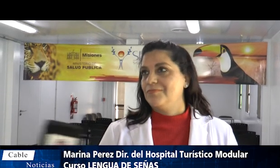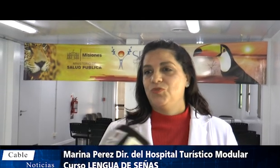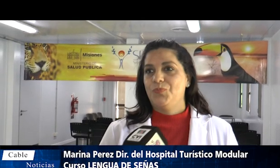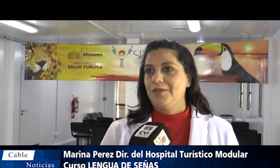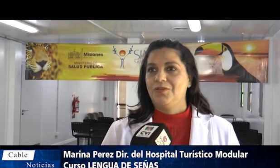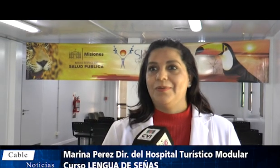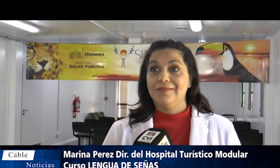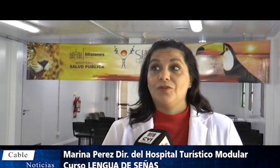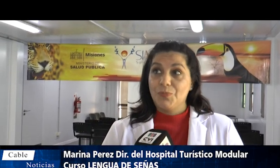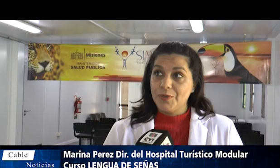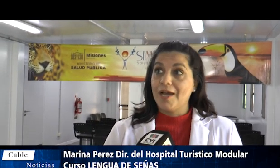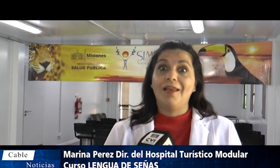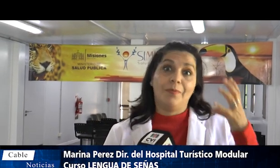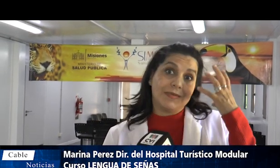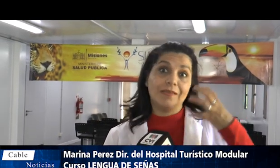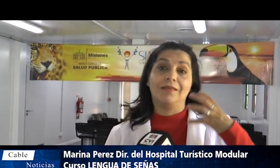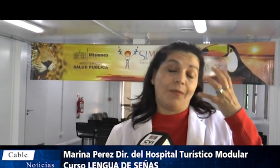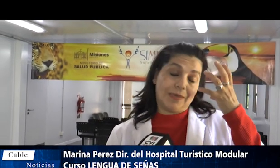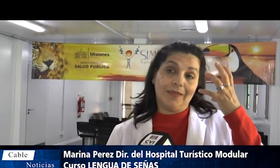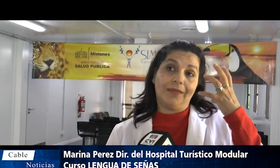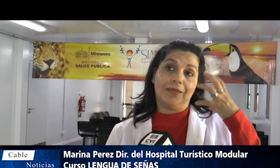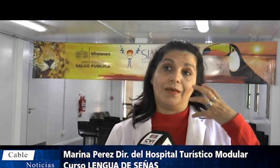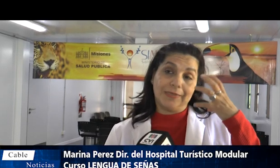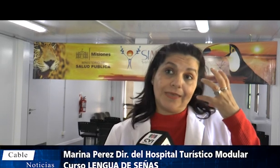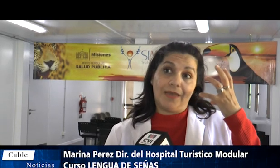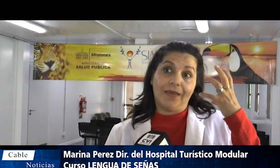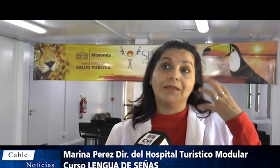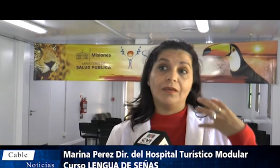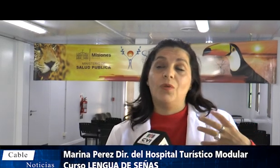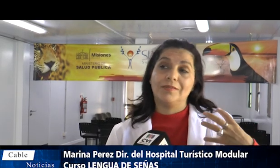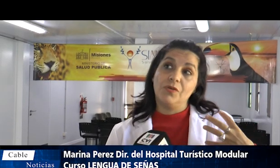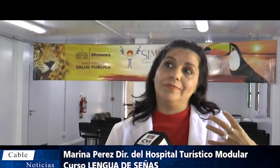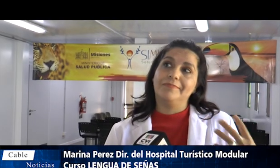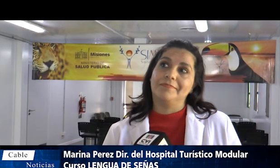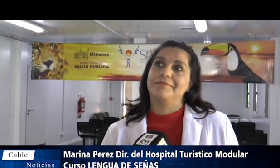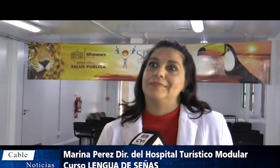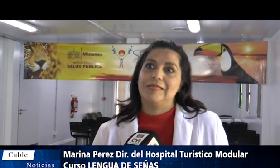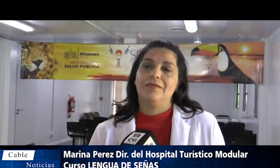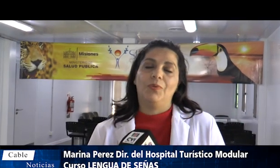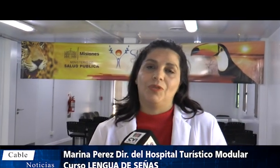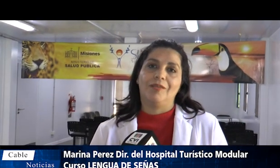Por supuesto, a veces corporal, a veces la gesticulación es importante.